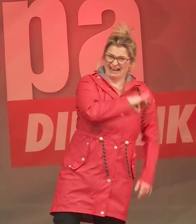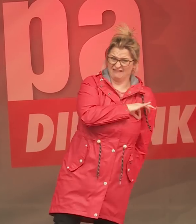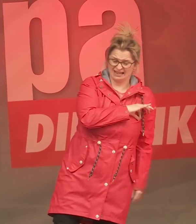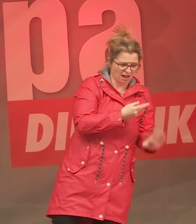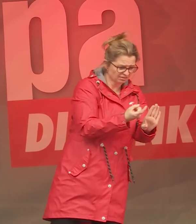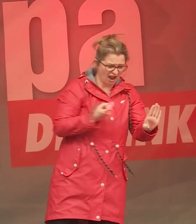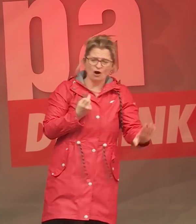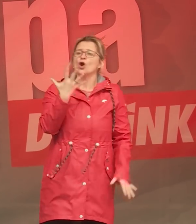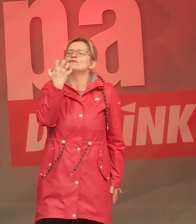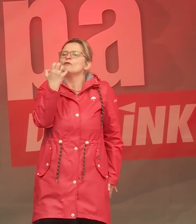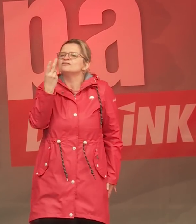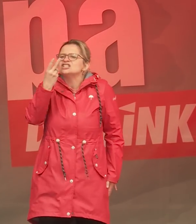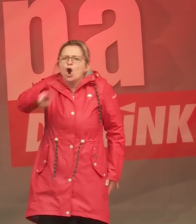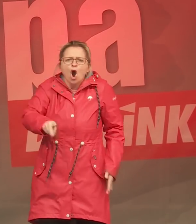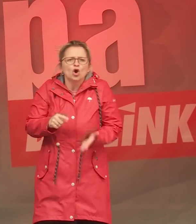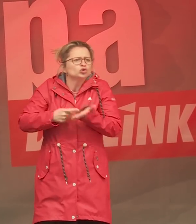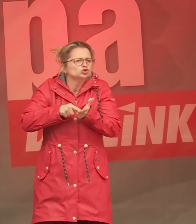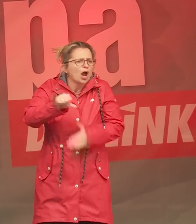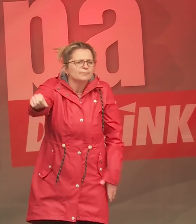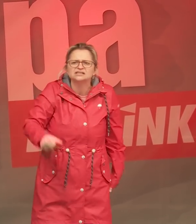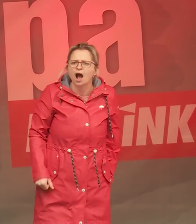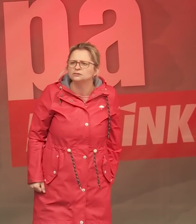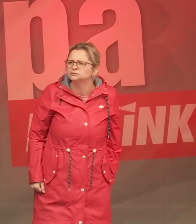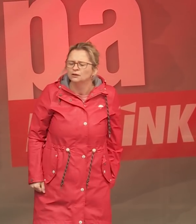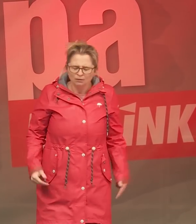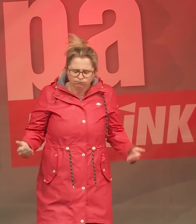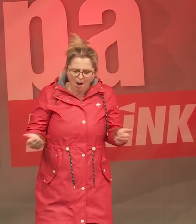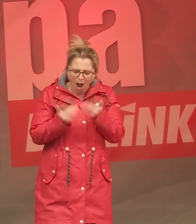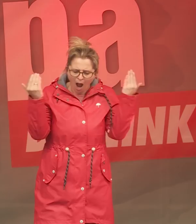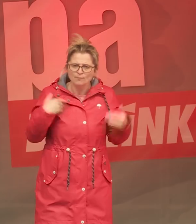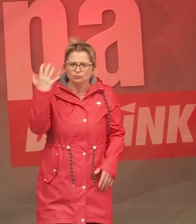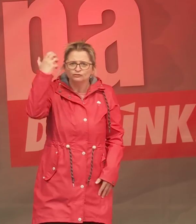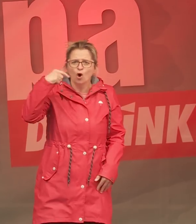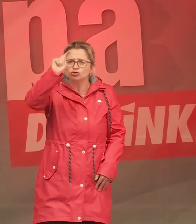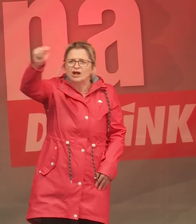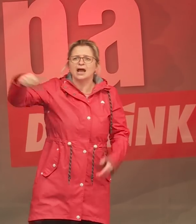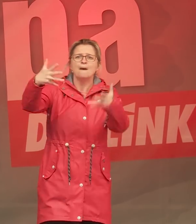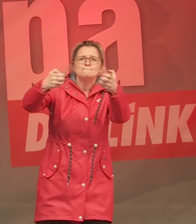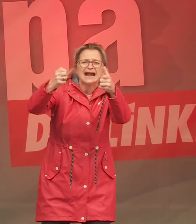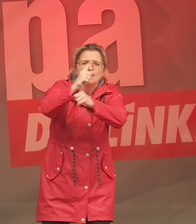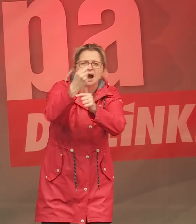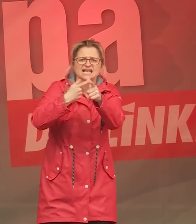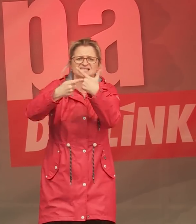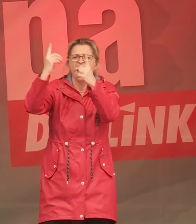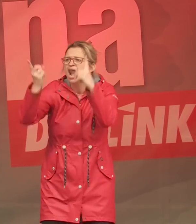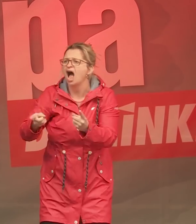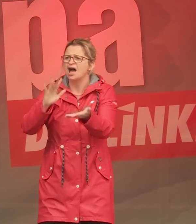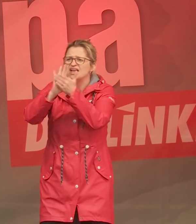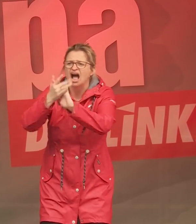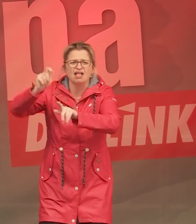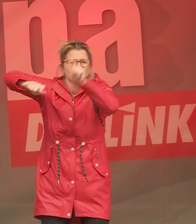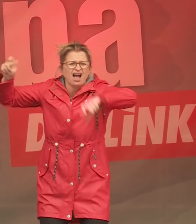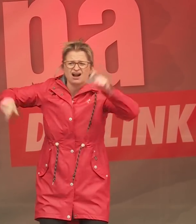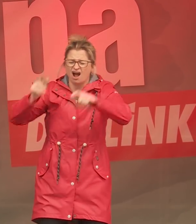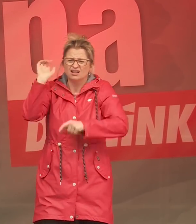50 Euro. Das muss man sich mal auf der Zunge zergehen lassen. Jeder Bäckermeister, jeder Laden, jeder Handwerkbesitzer